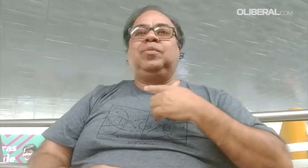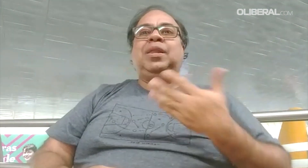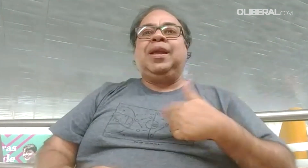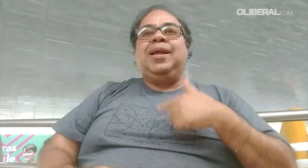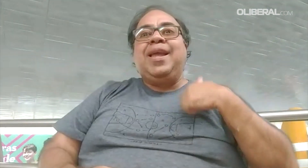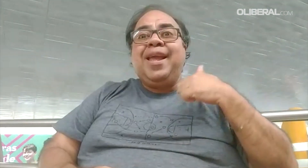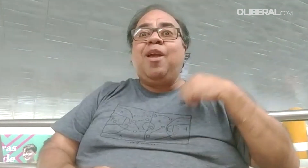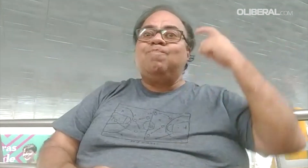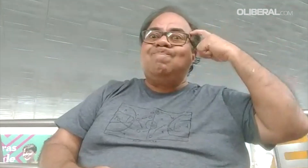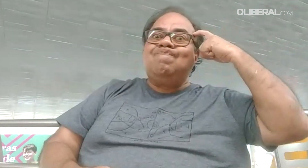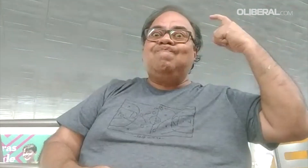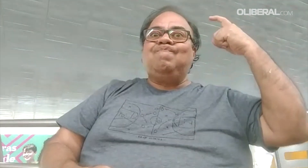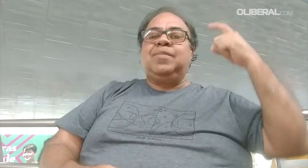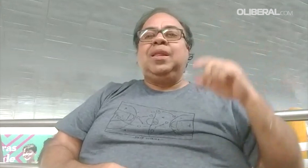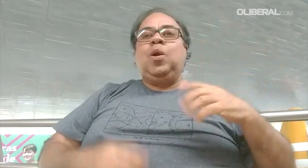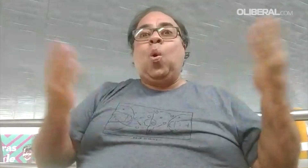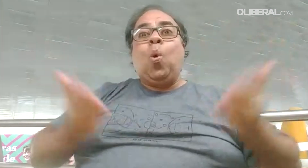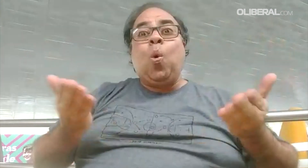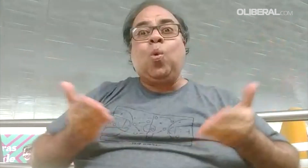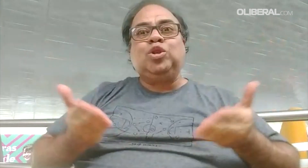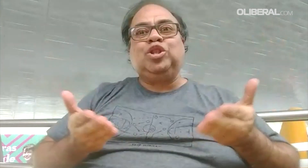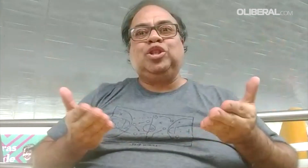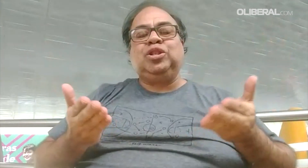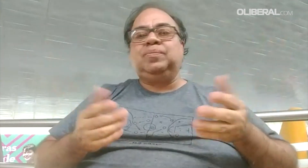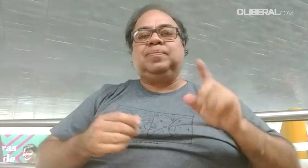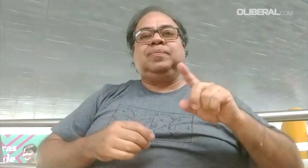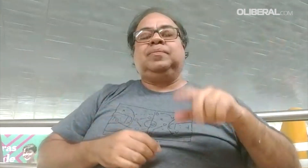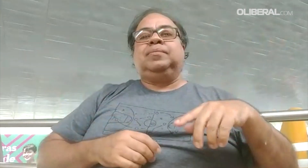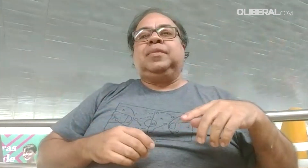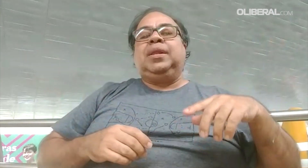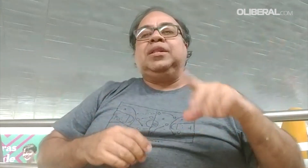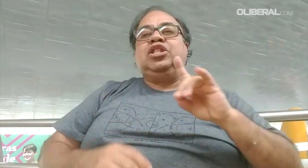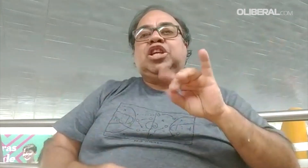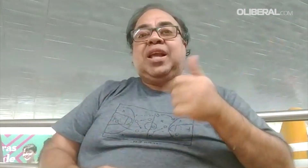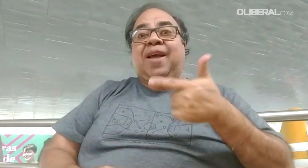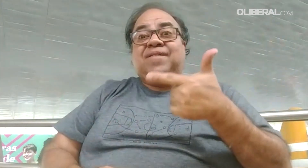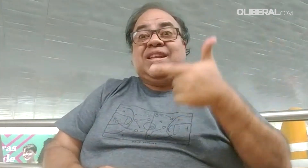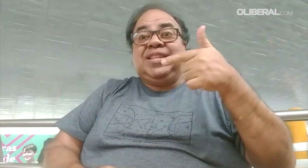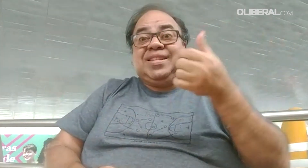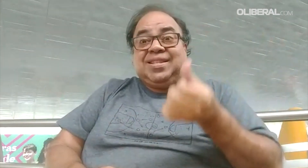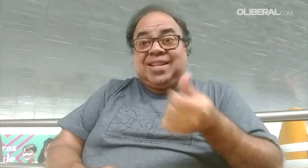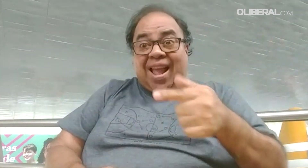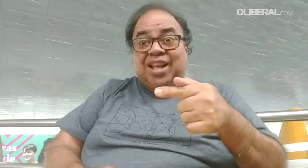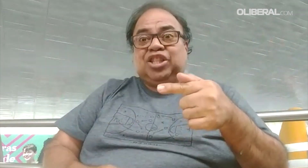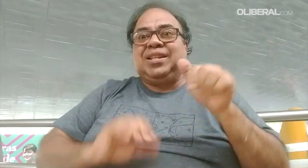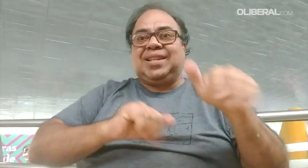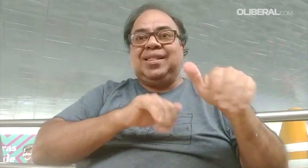Hoje, no dia 26 de setembro, é comemorada também a questão do teatro, e eu vou estar dando de presente para os surdos